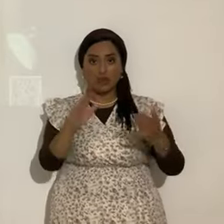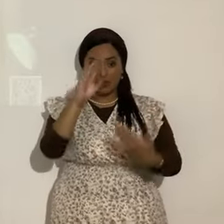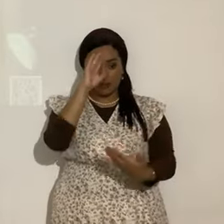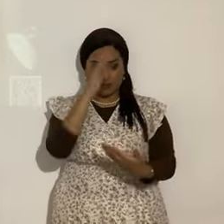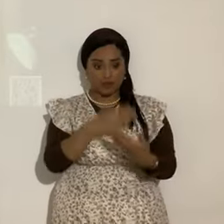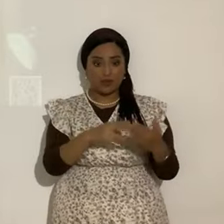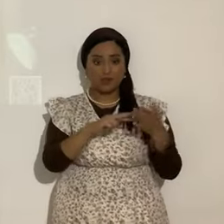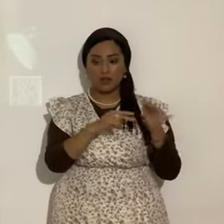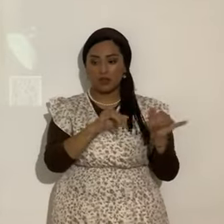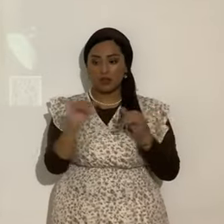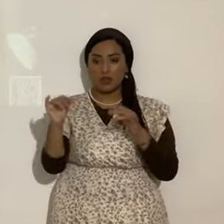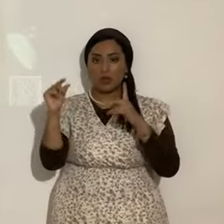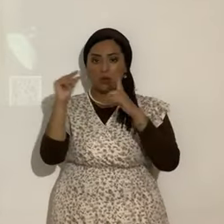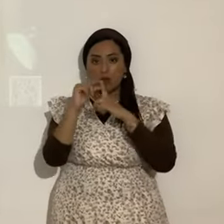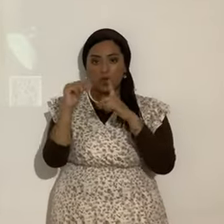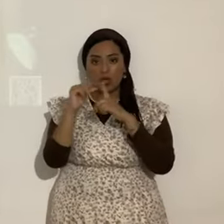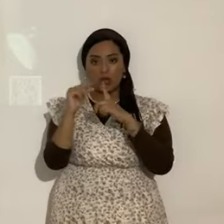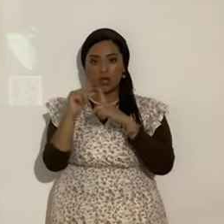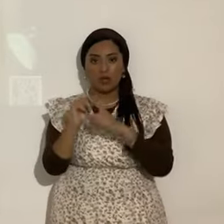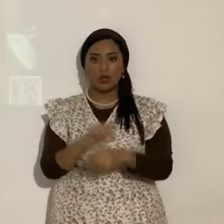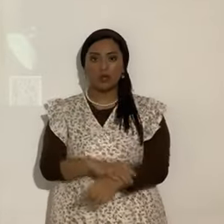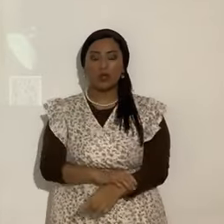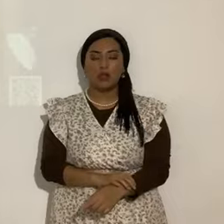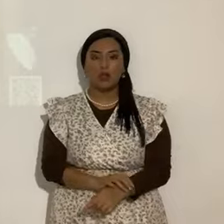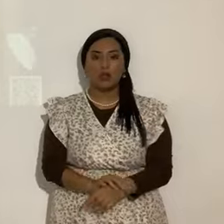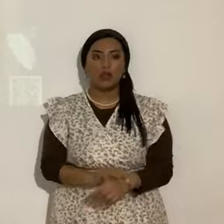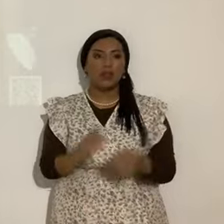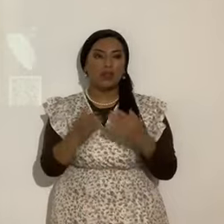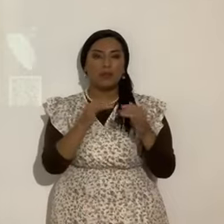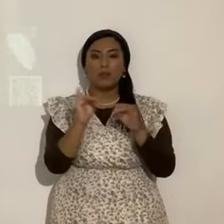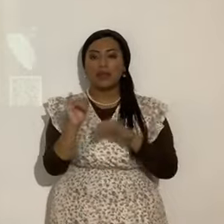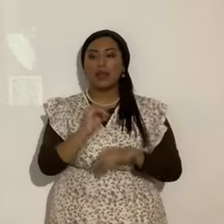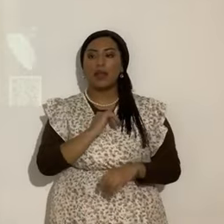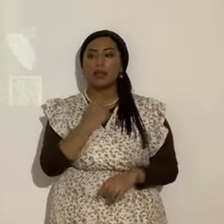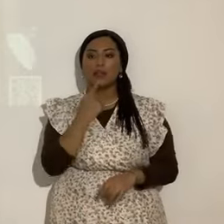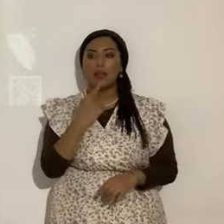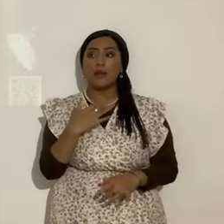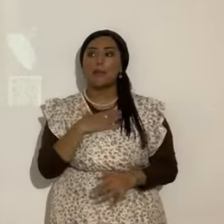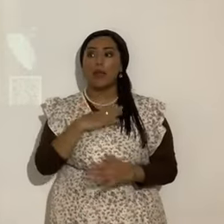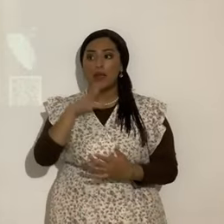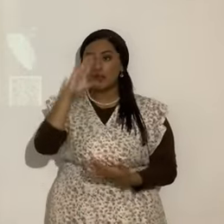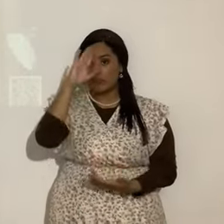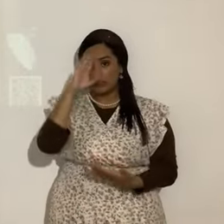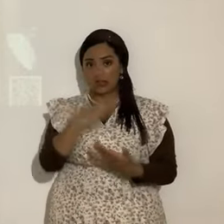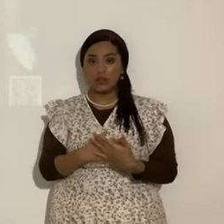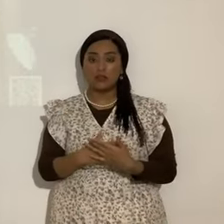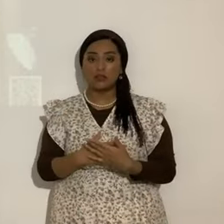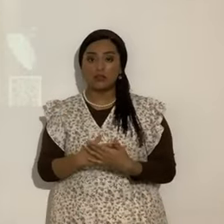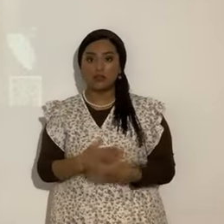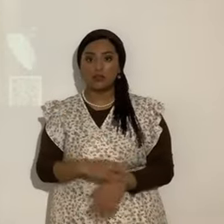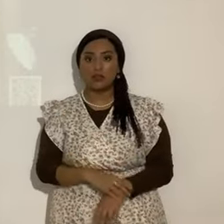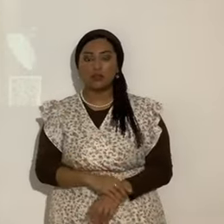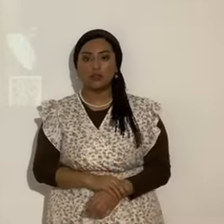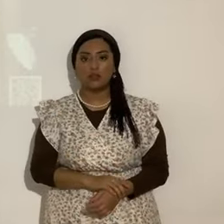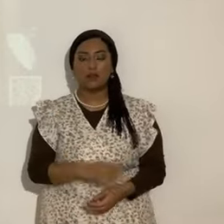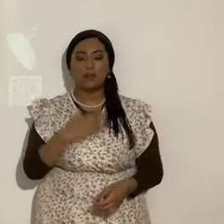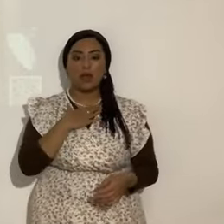que sale. Es como si yo le dijera, mi hijo, las palabras, son mis palabras, son